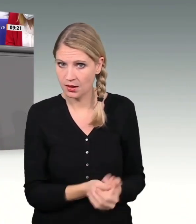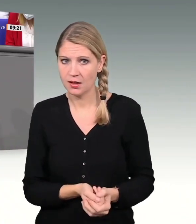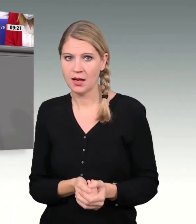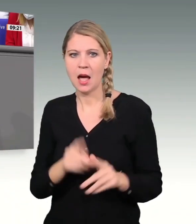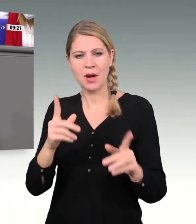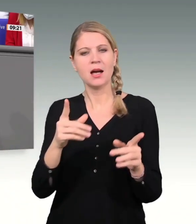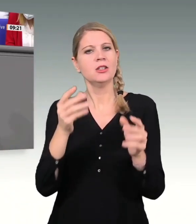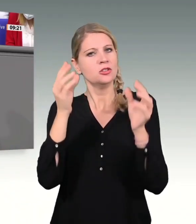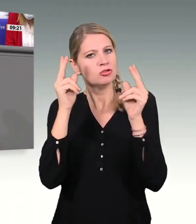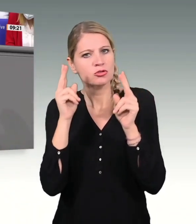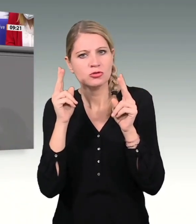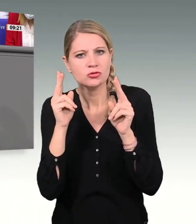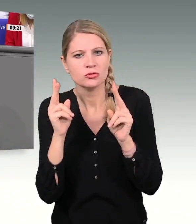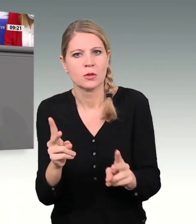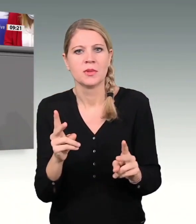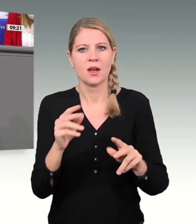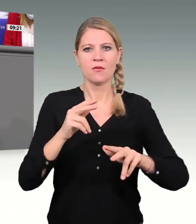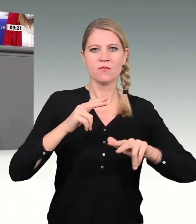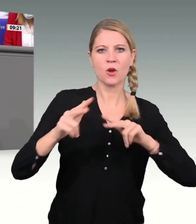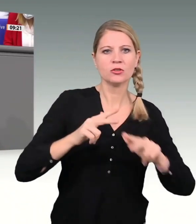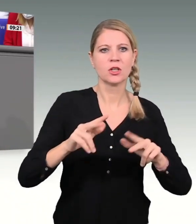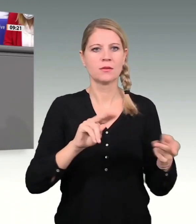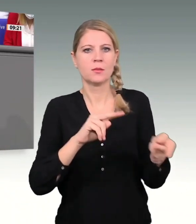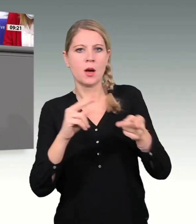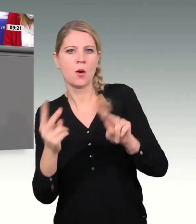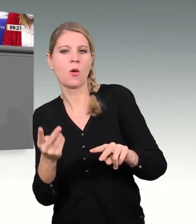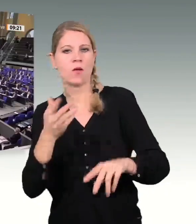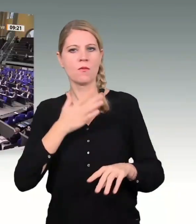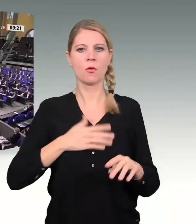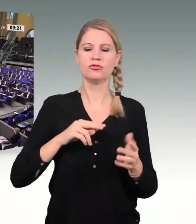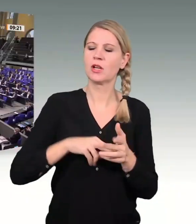zum Erhalt des natürlichen Lebensraums auf dieser Welt, liebe Kolleginnen und Kollegen.